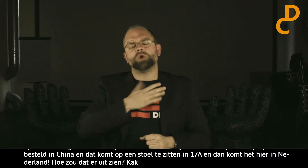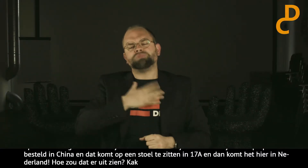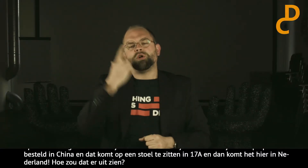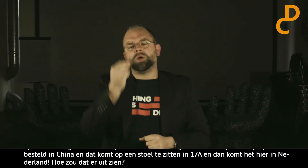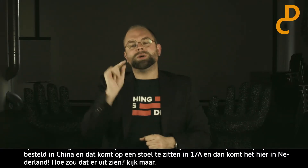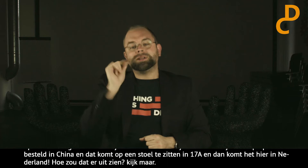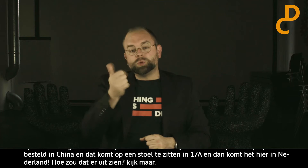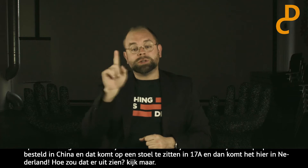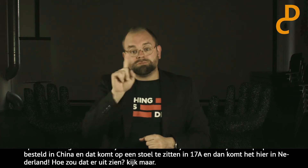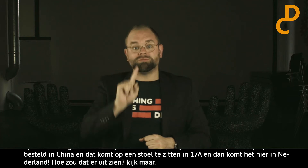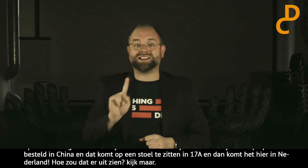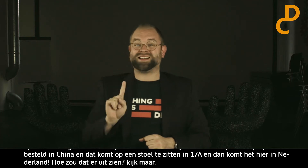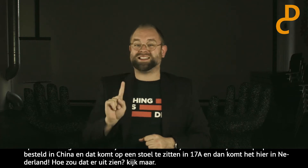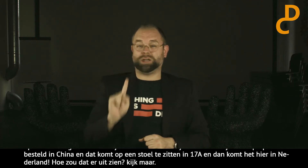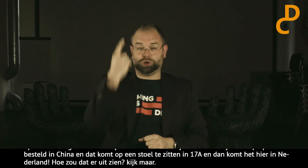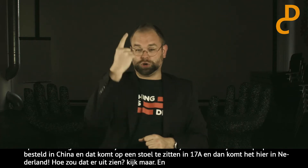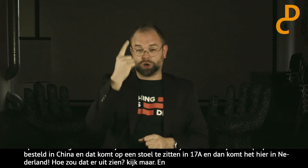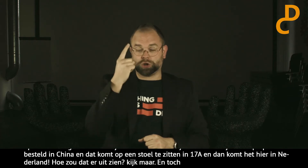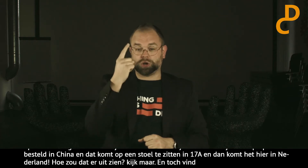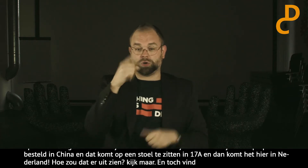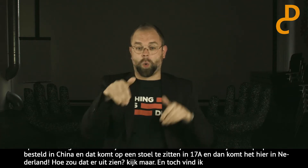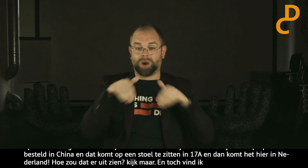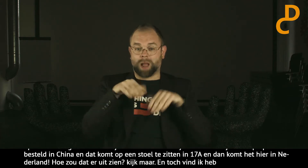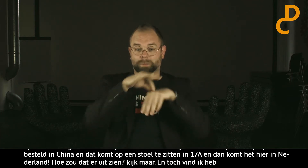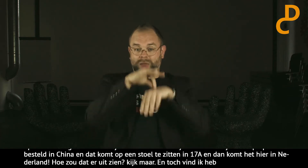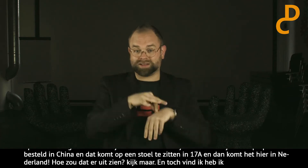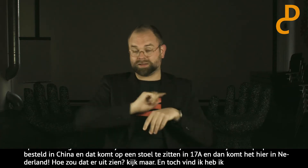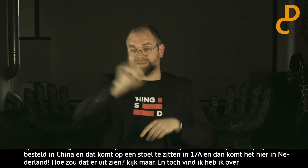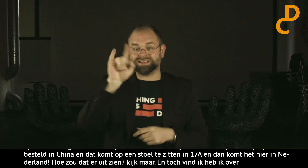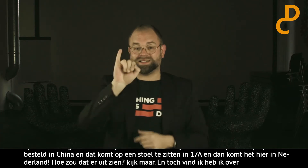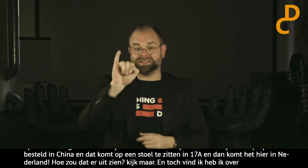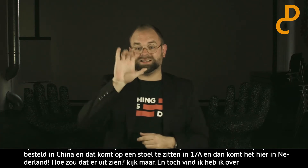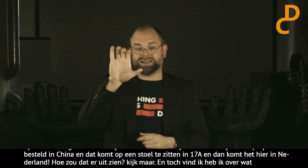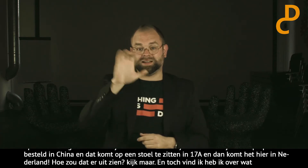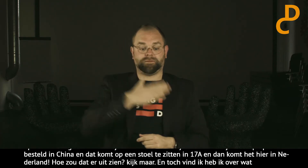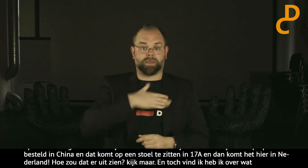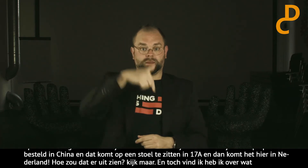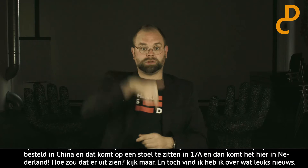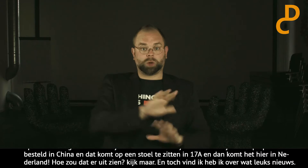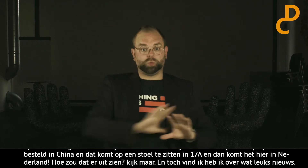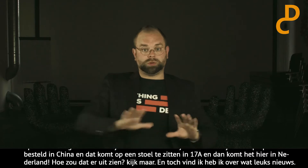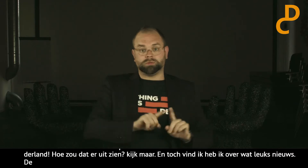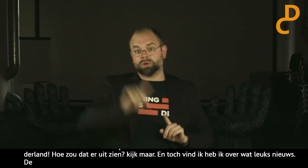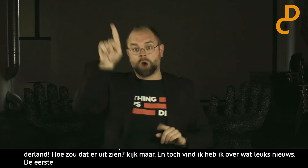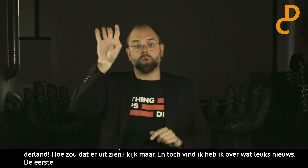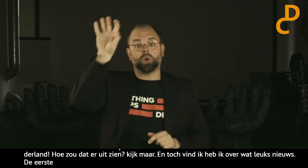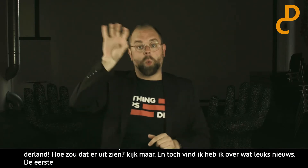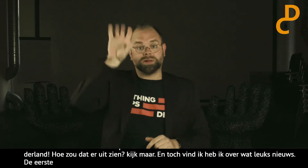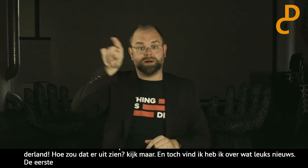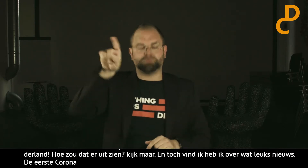En toch heb ik ook weer iets leuks nieuws. De eerste coronapatiënt die op de IC heeft gelegen. Van het zuiden hier